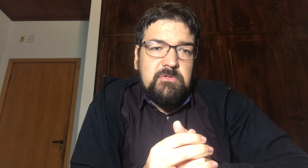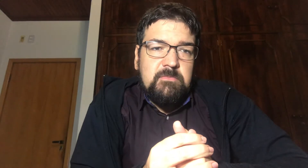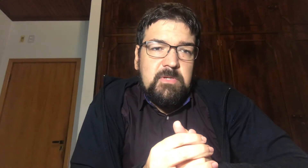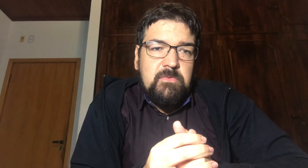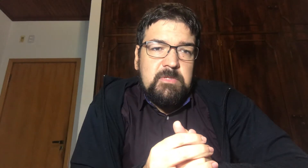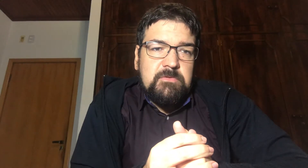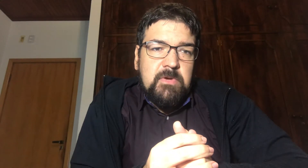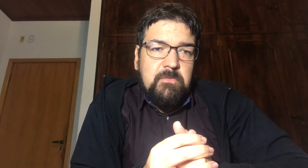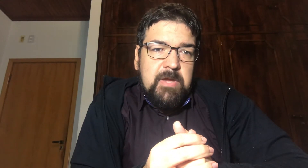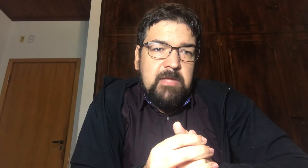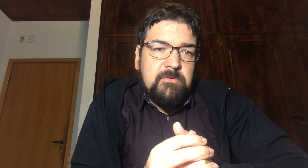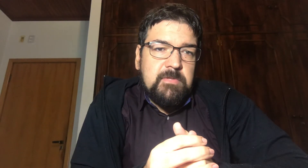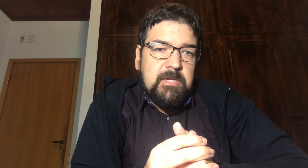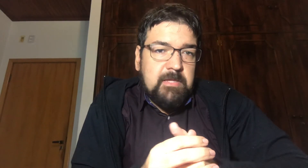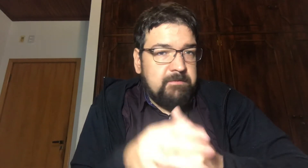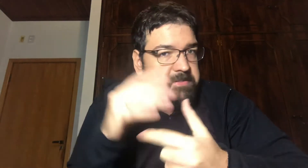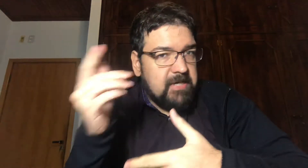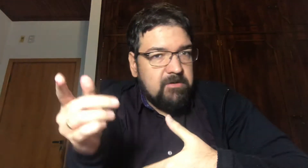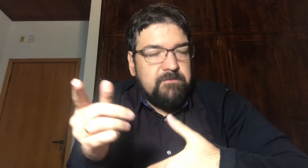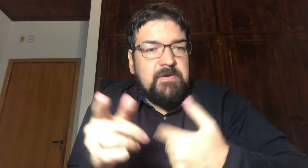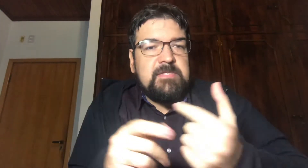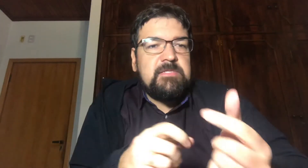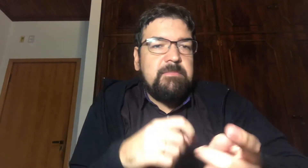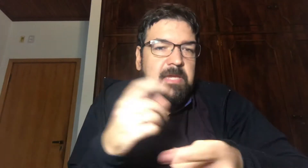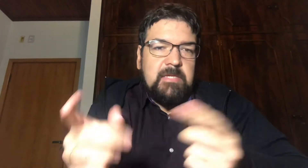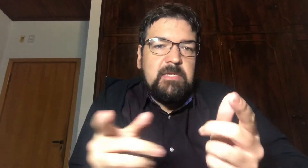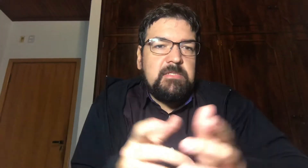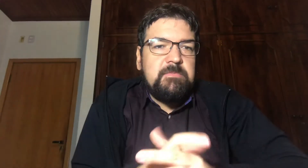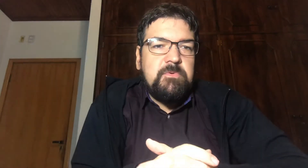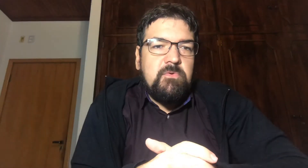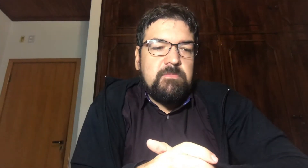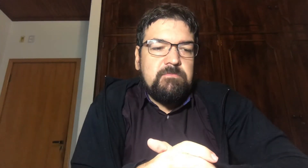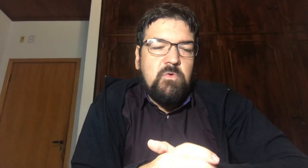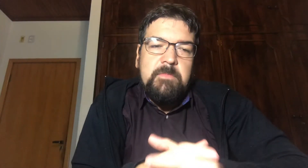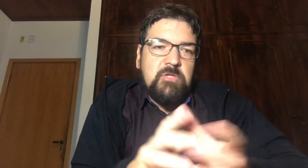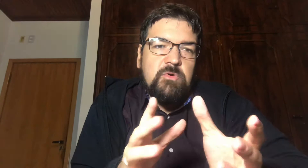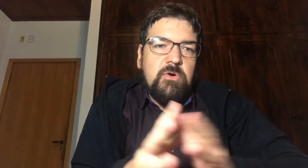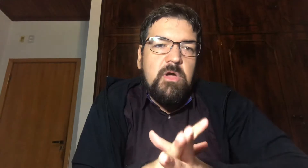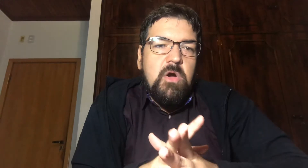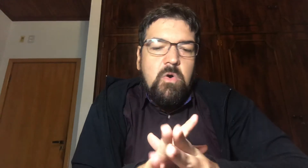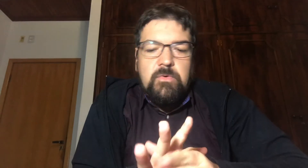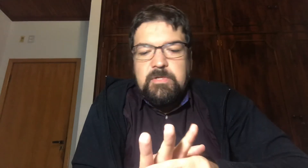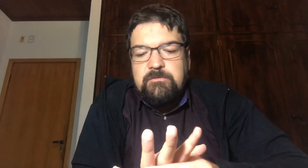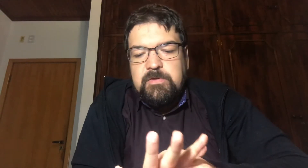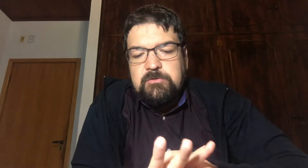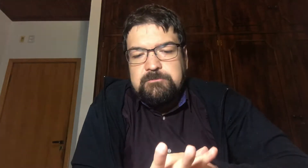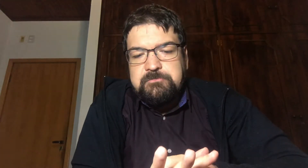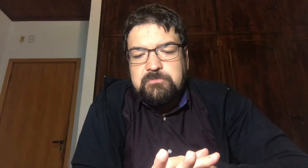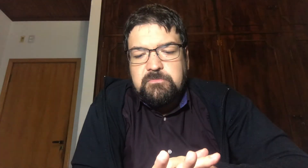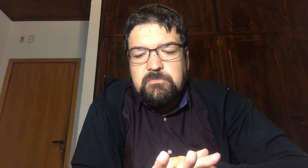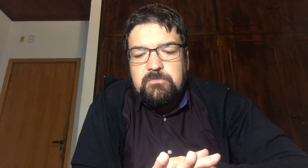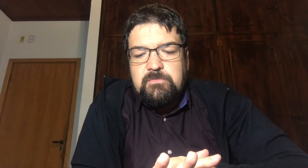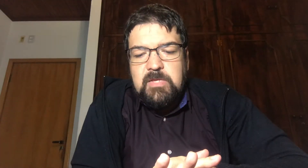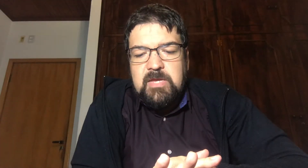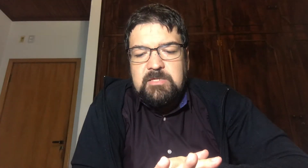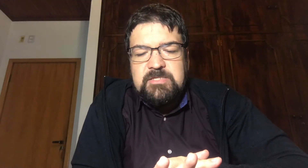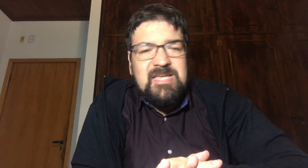Sobre o Bitcoin, Enio, né Que ele me segue no Face também E, tipo, comentou ontem o vídeo Ele disse que